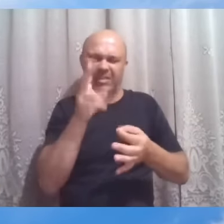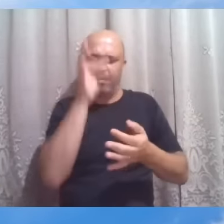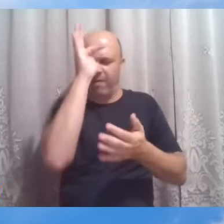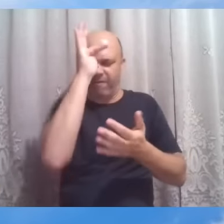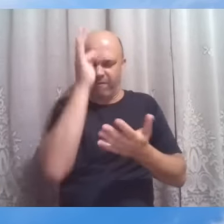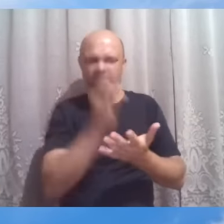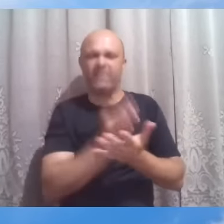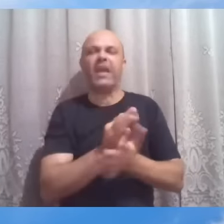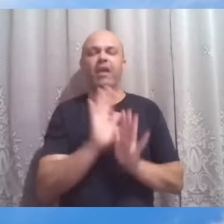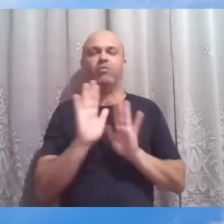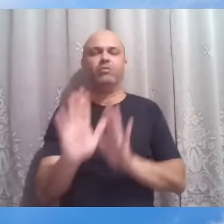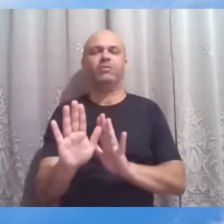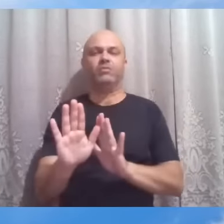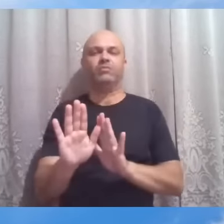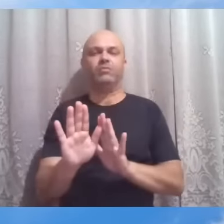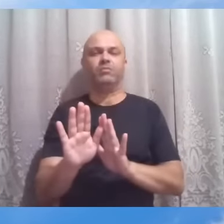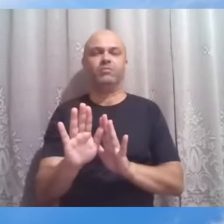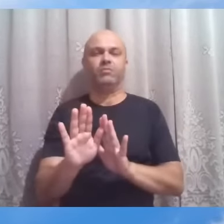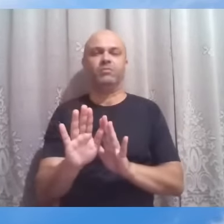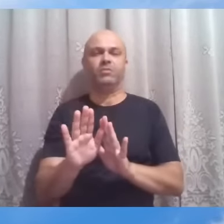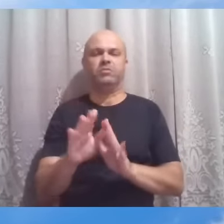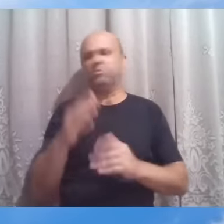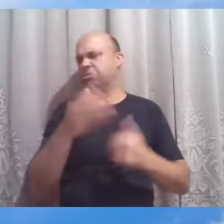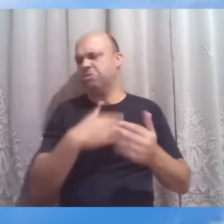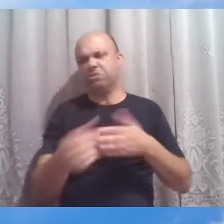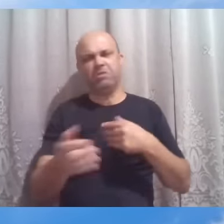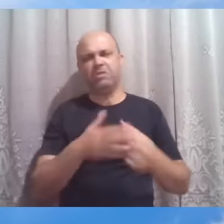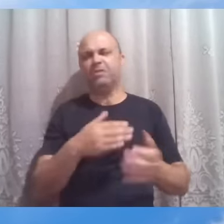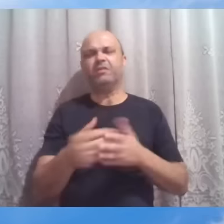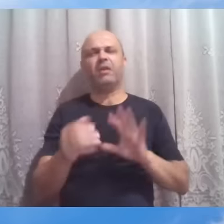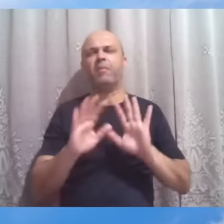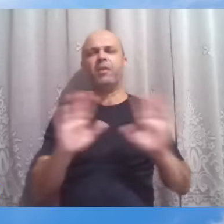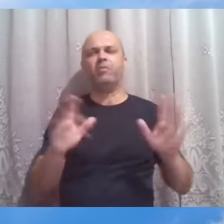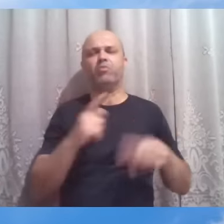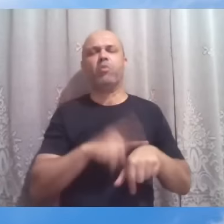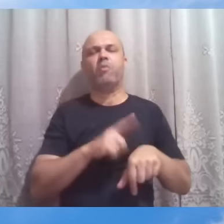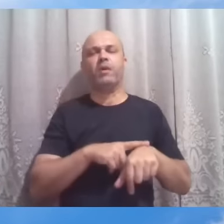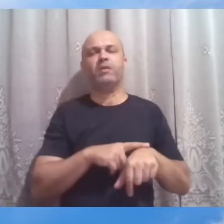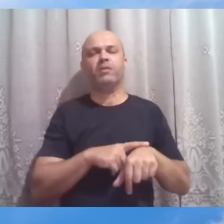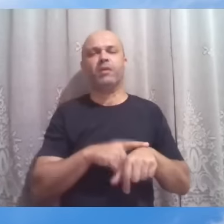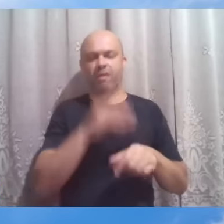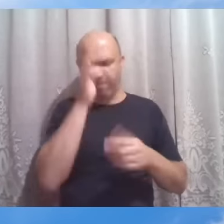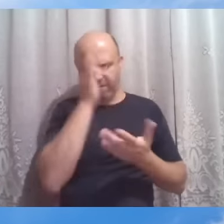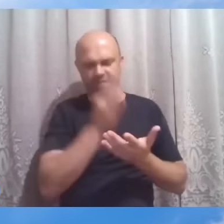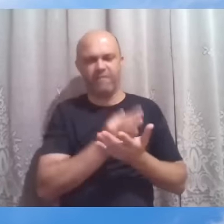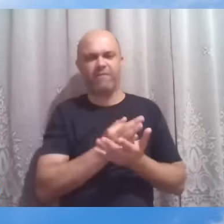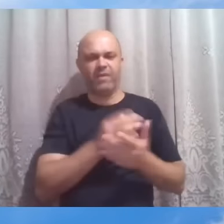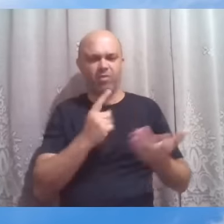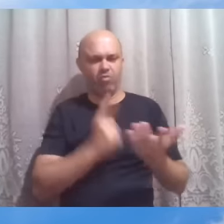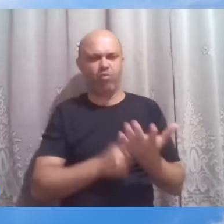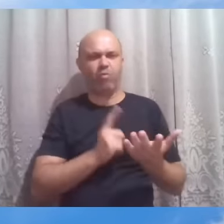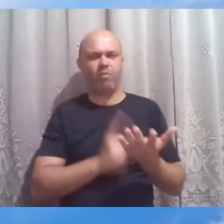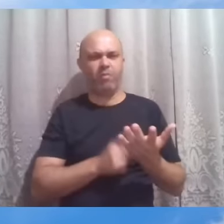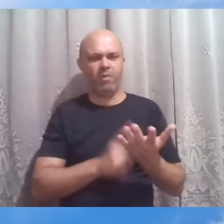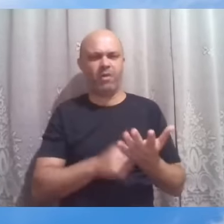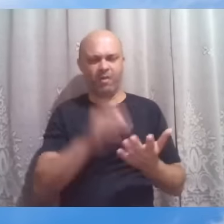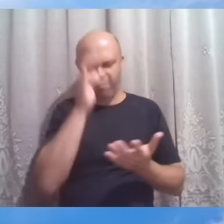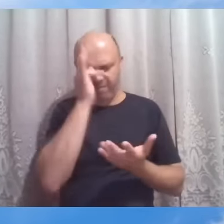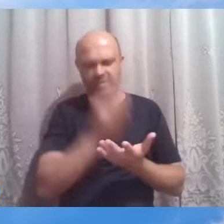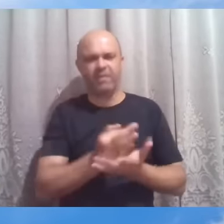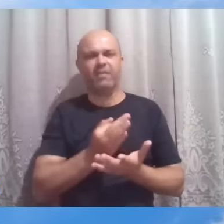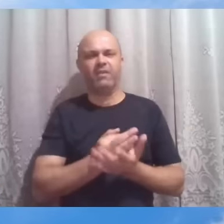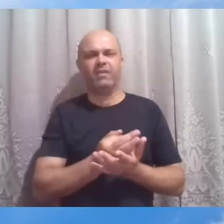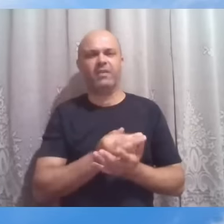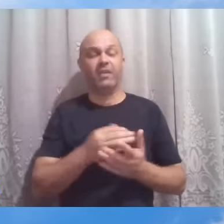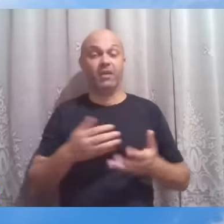sejam quais forem as circunstâncias fiel ao compromisso assumido fiel à disposição de melhorar-se